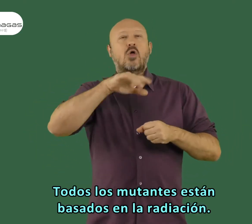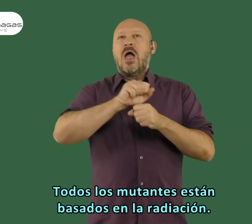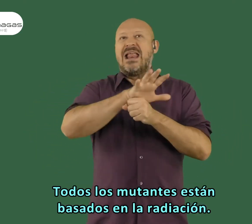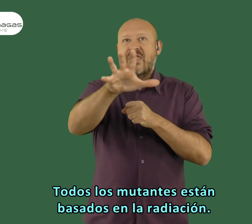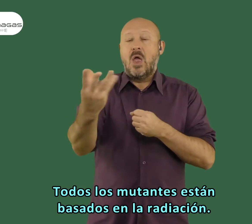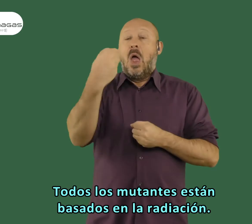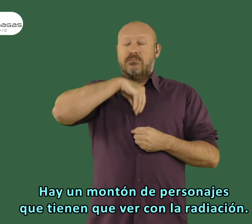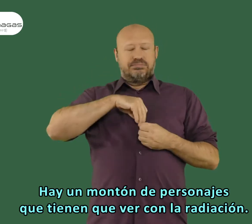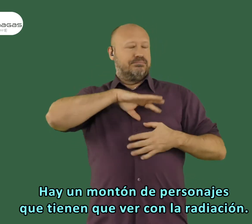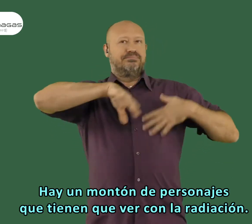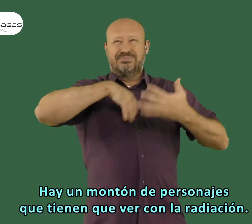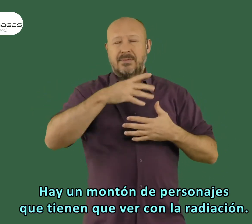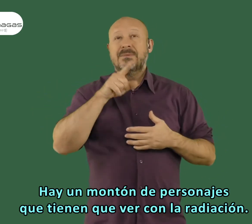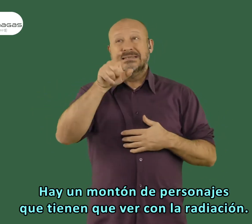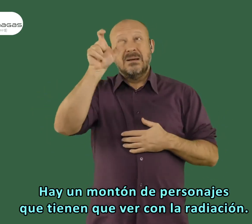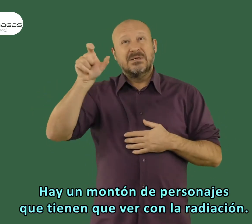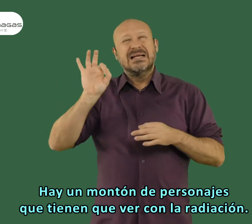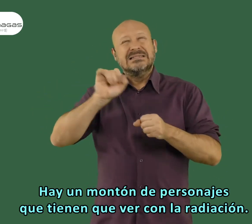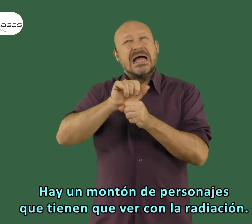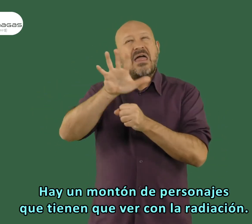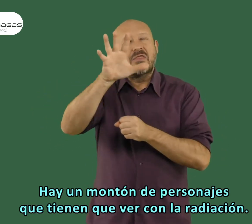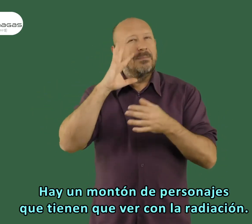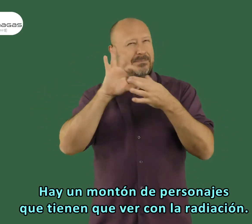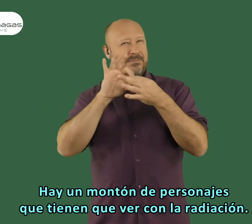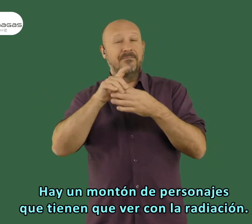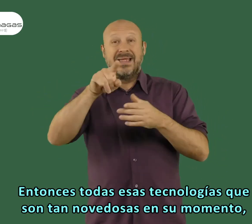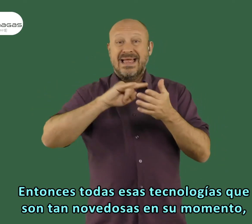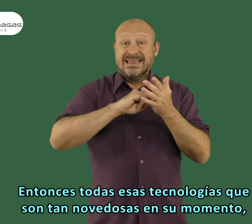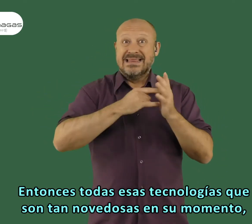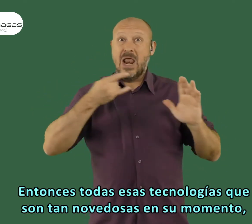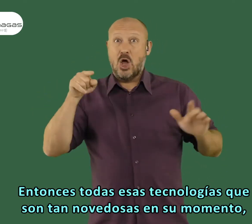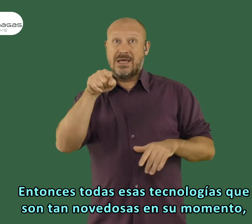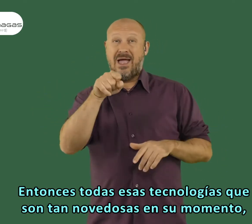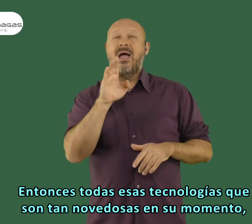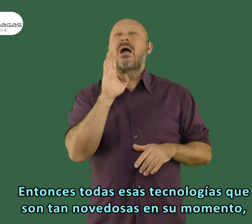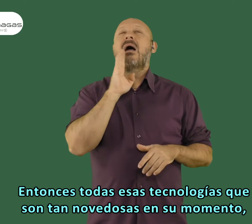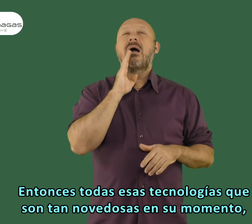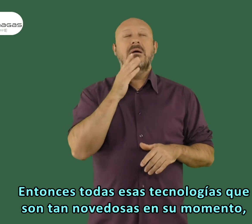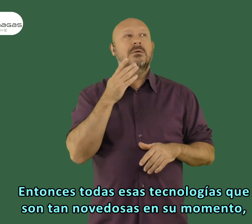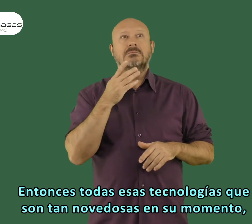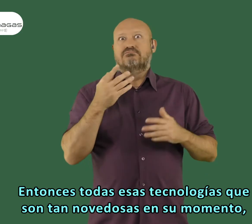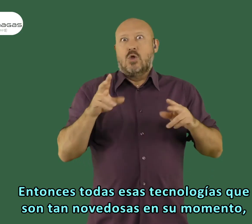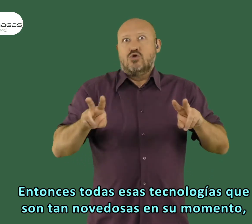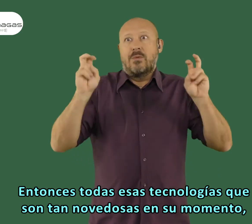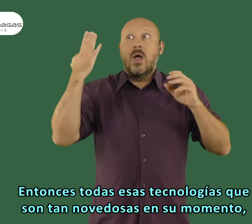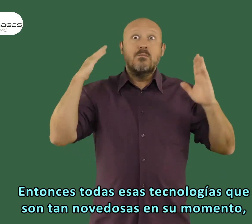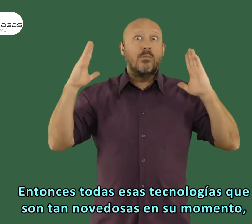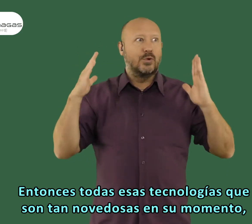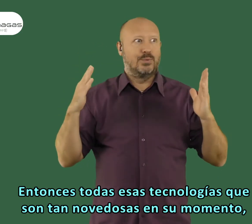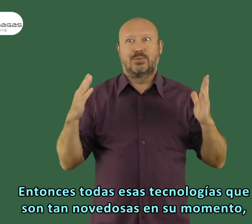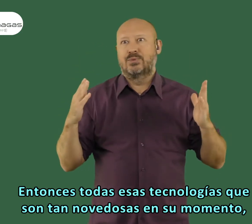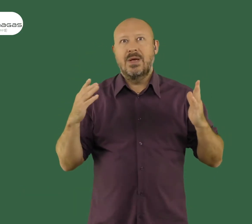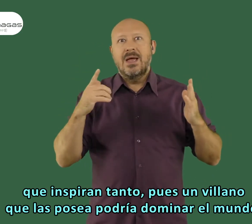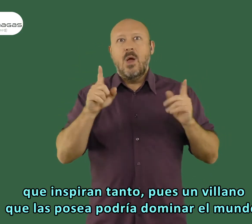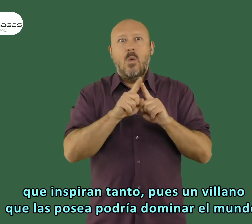mutantes están basados en la radiación. Hay un montón de personajes que tienen que ver con la radiación. Entonces, todas esas tecnologías que son tan